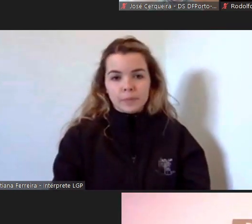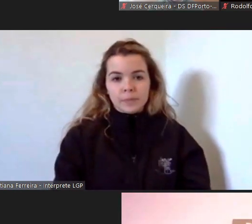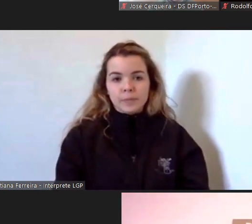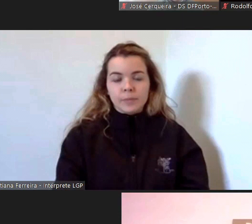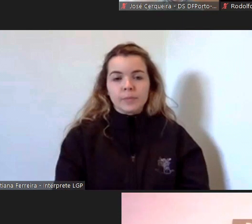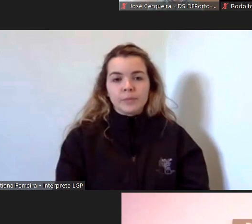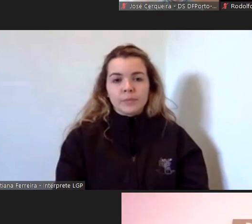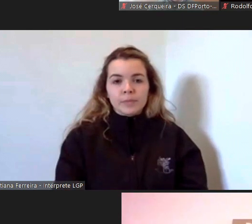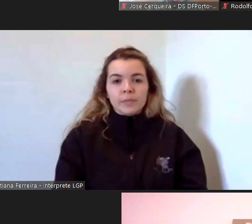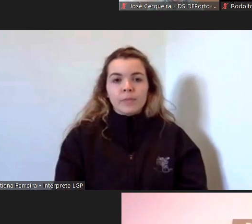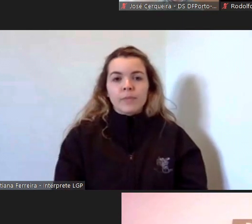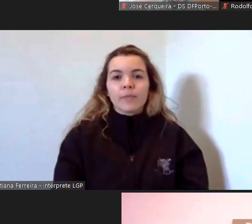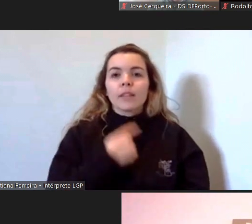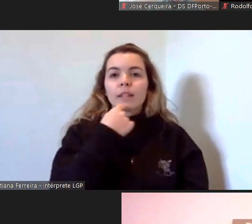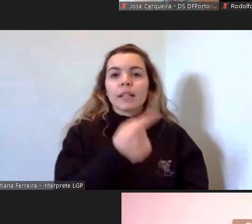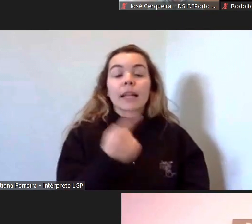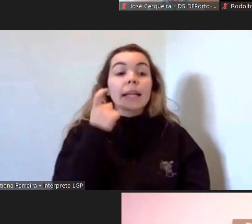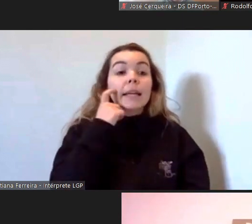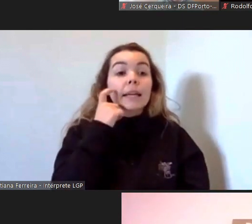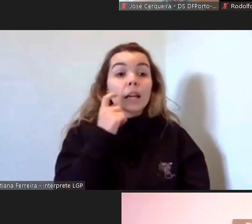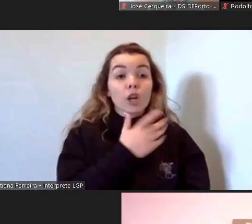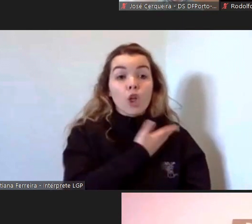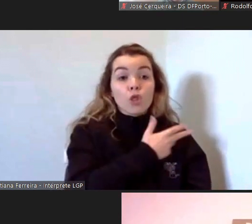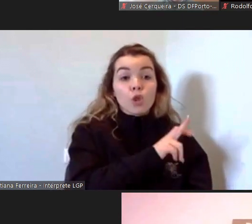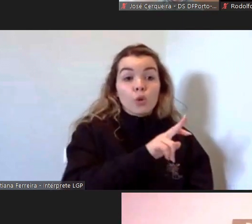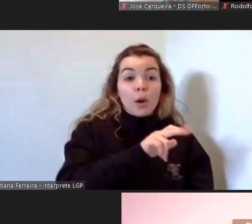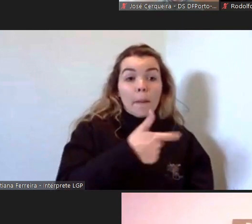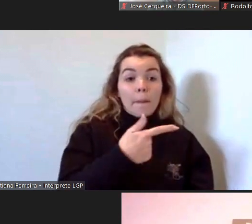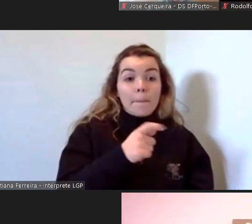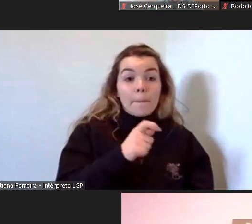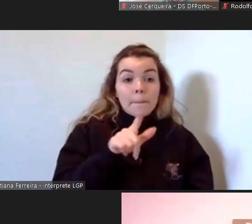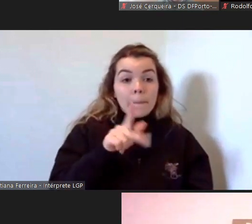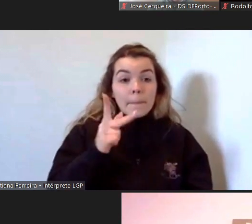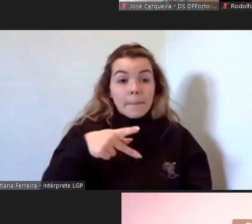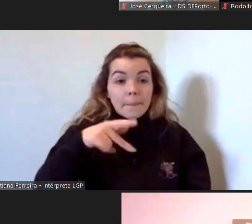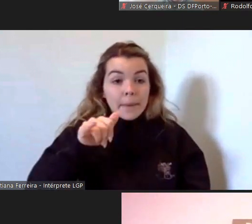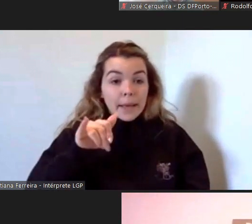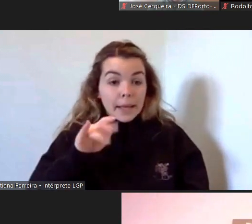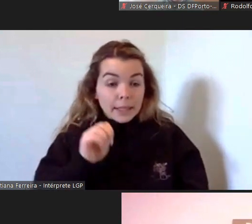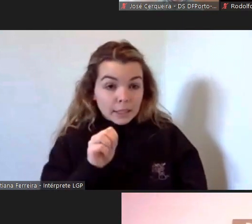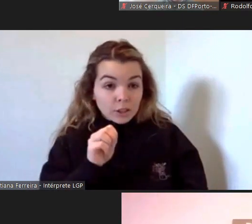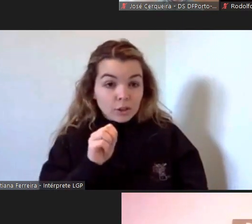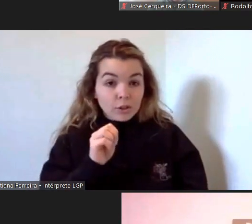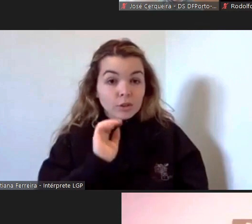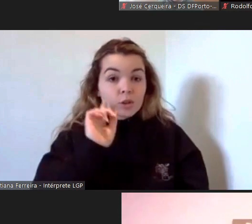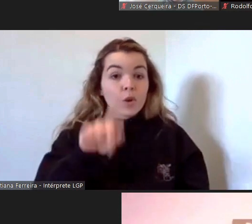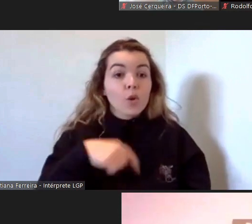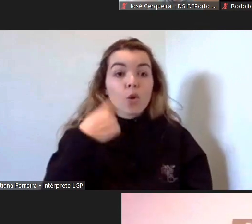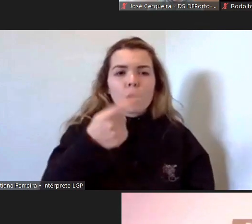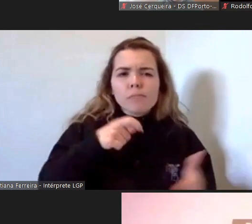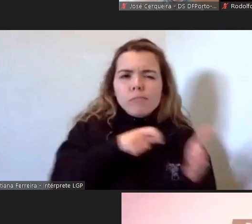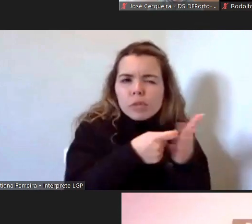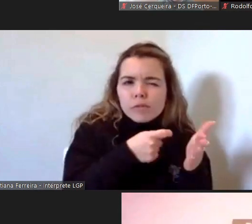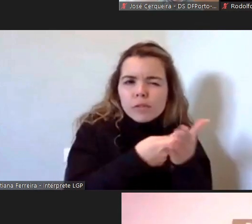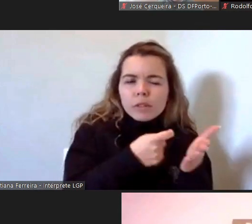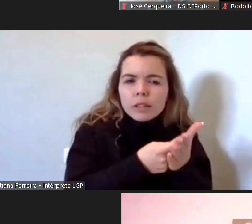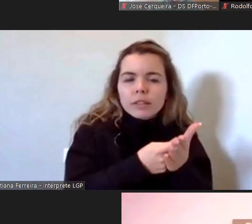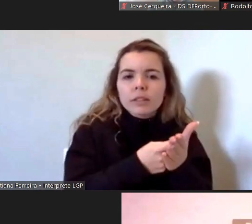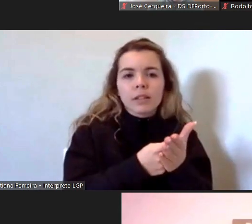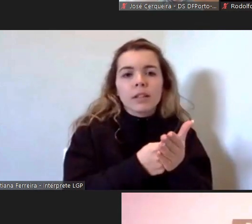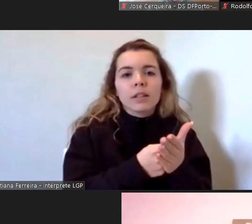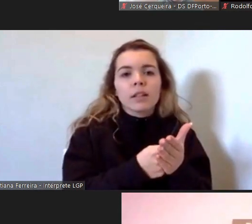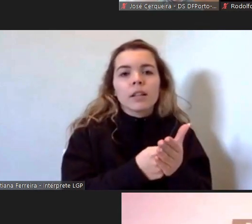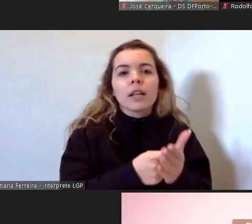à doutora Bélfils por Jéssica e depois uma provocação diria eu do Ismael Paulino sobre a expressão do